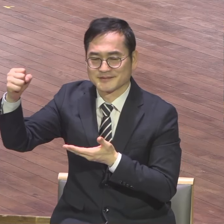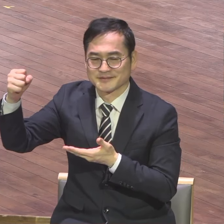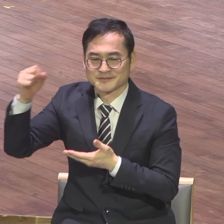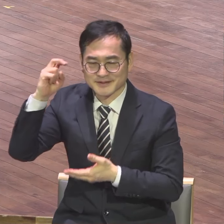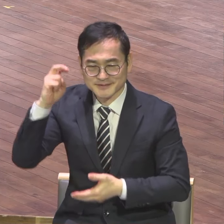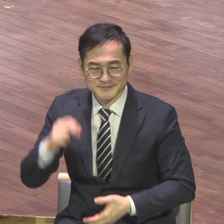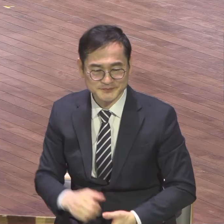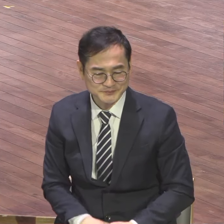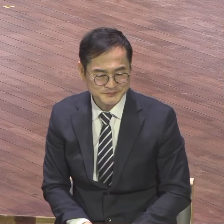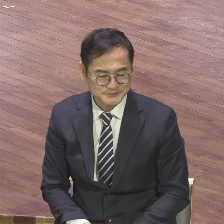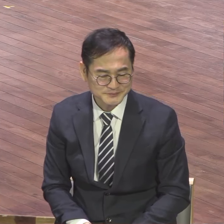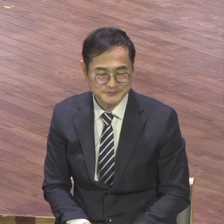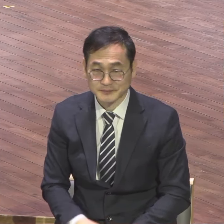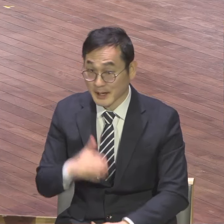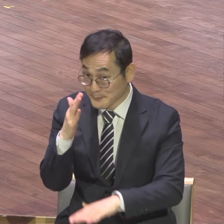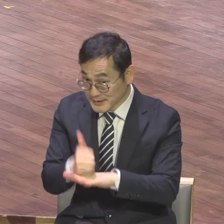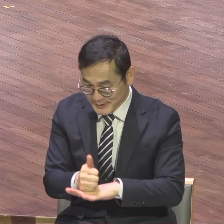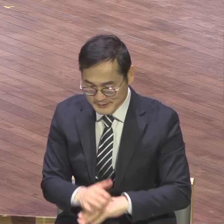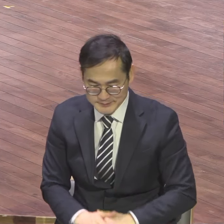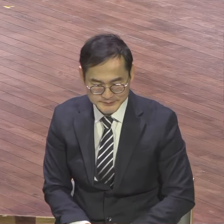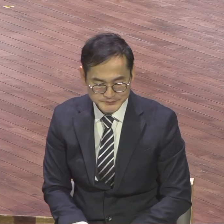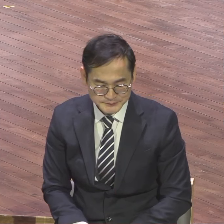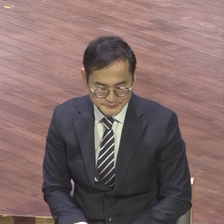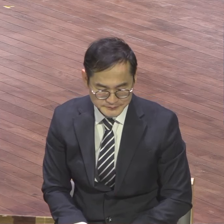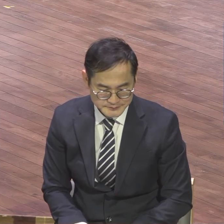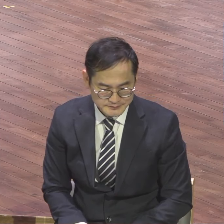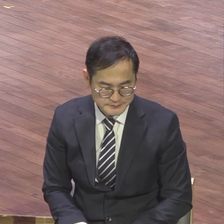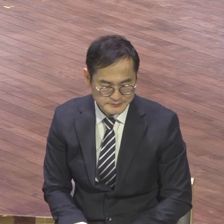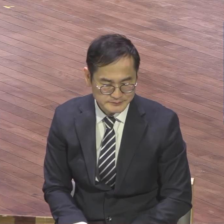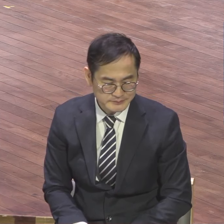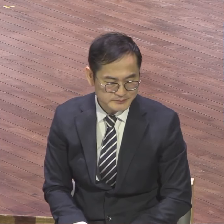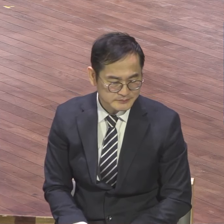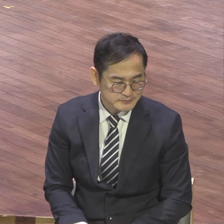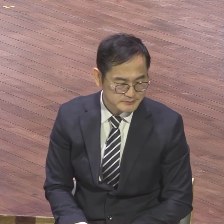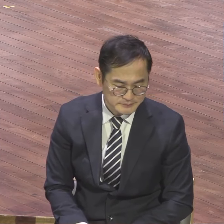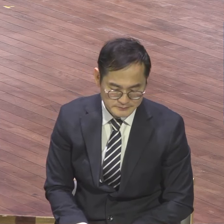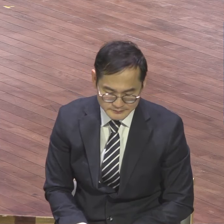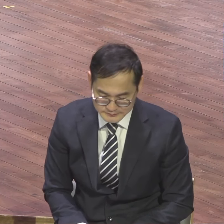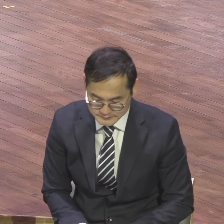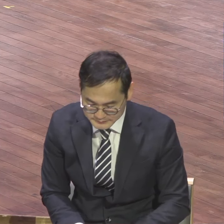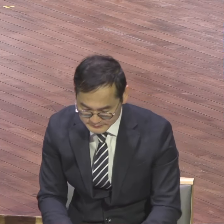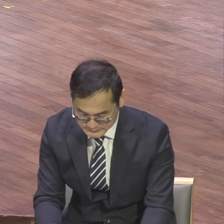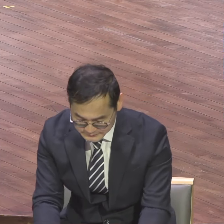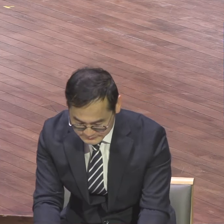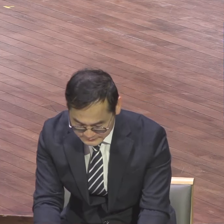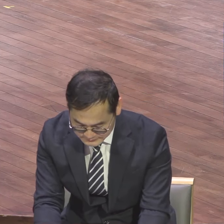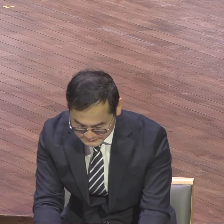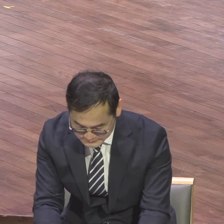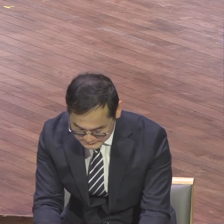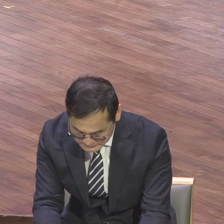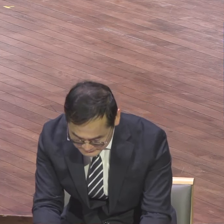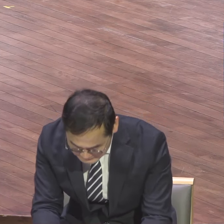익숙한 극과 결벌이란 책이 있는데요 우리나라 자기계발서 고전이죠 제목 그대로